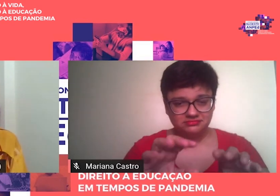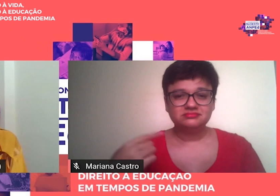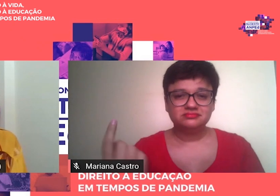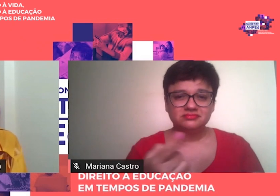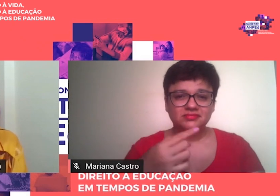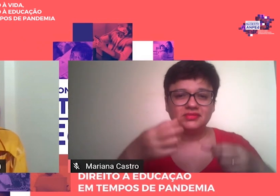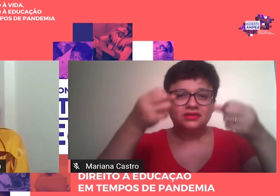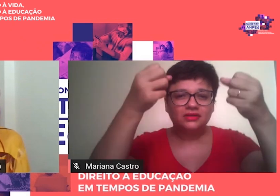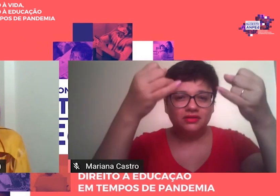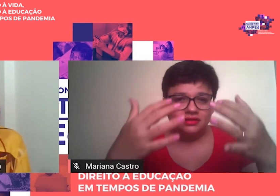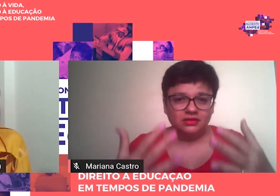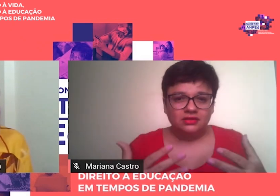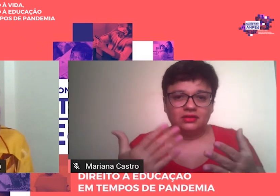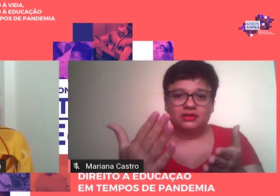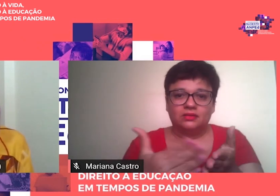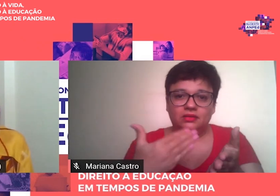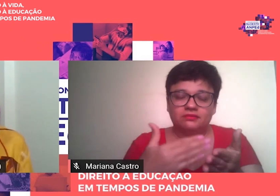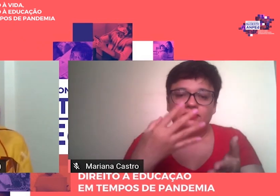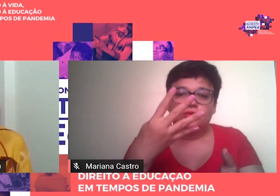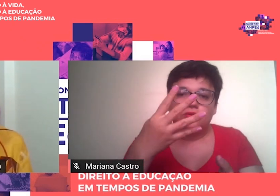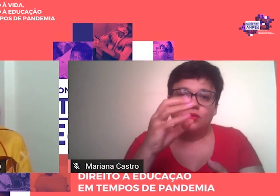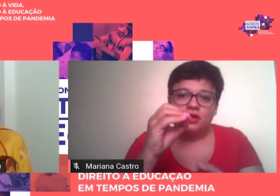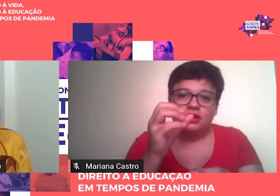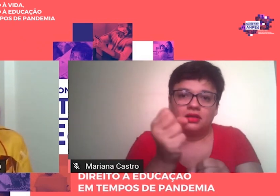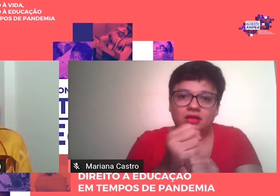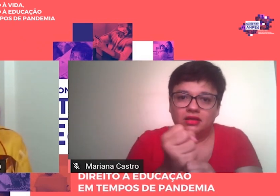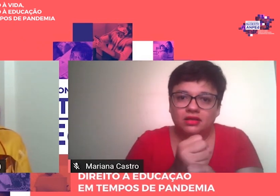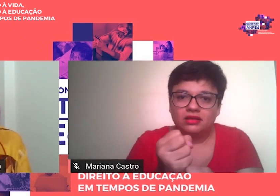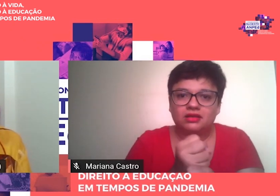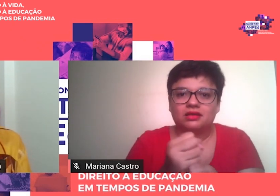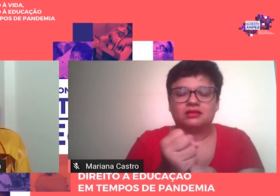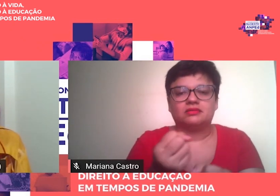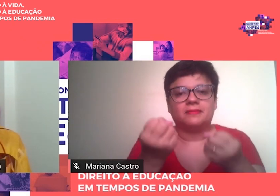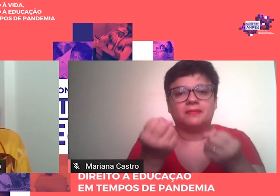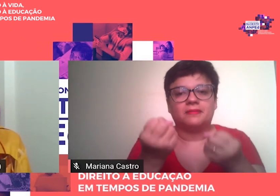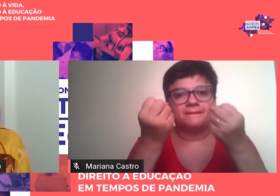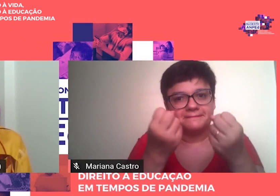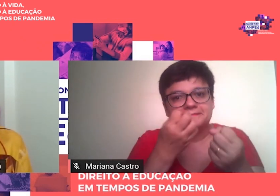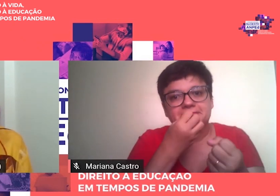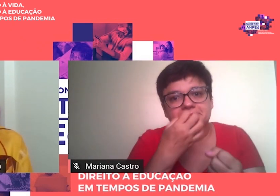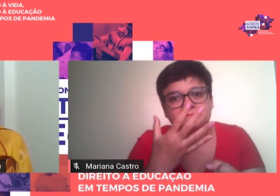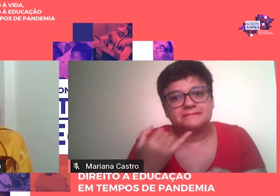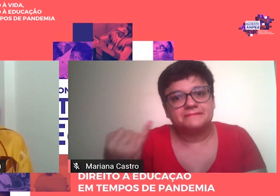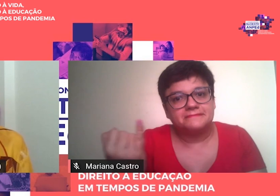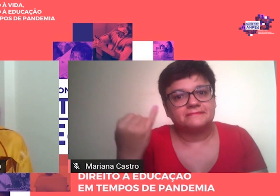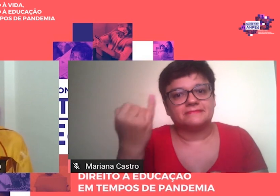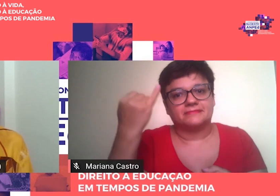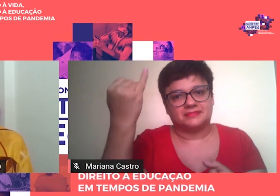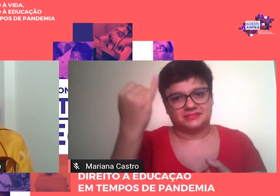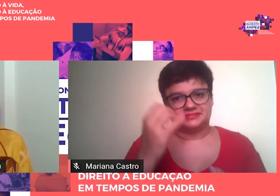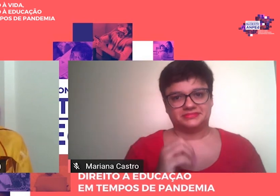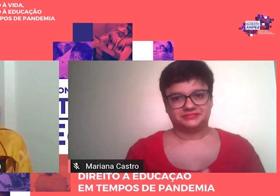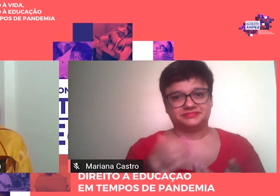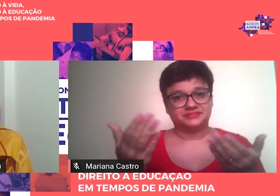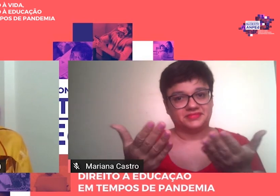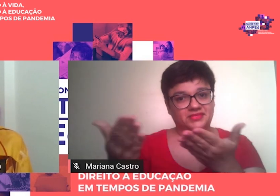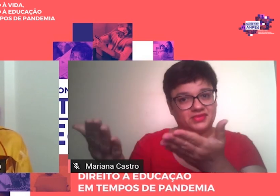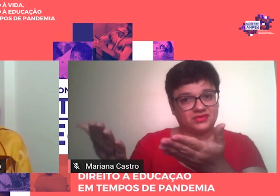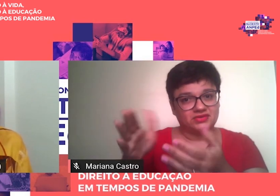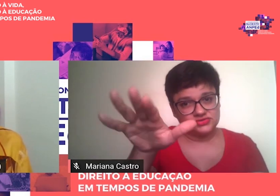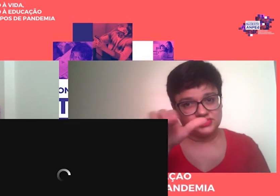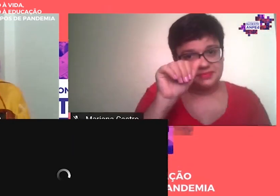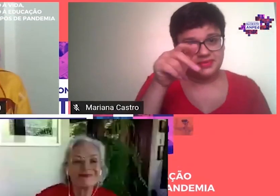que tem quase 40 anos, isso ganha um peso muito maior. Então, agora vamos chamar a professora Maria